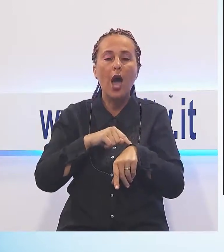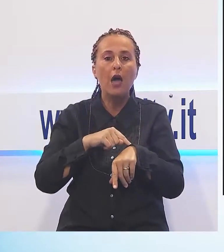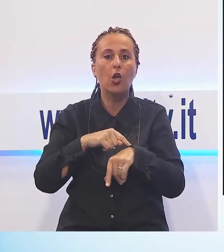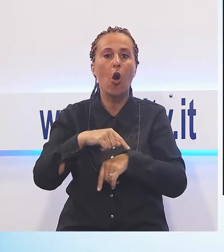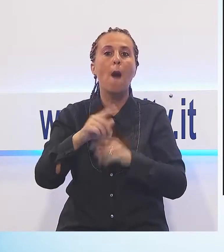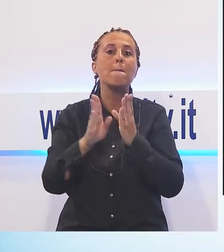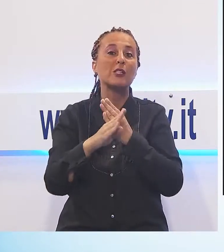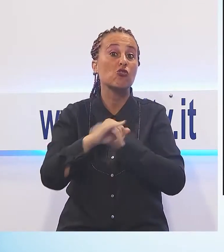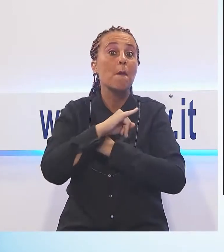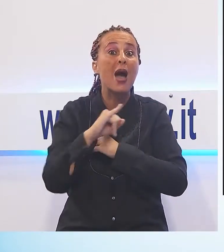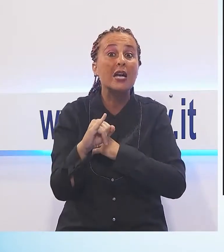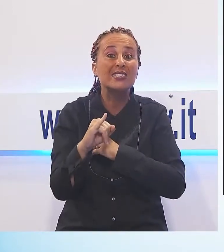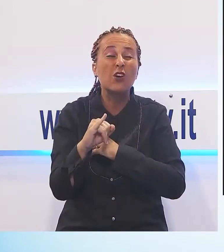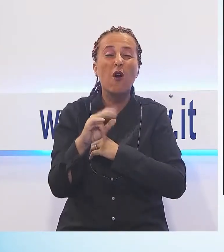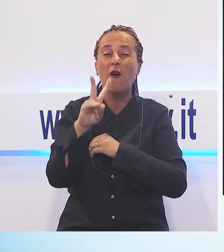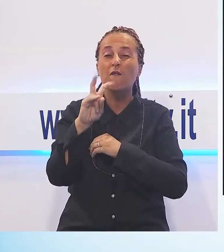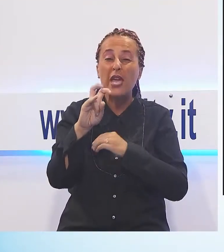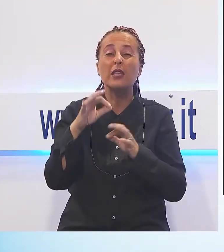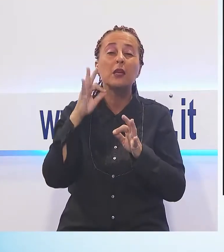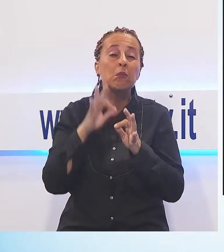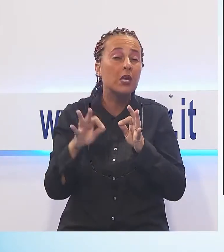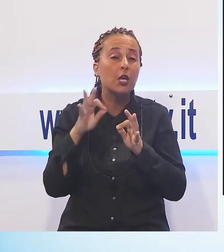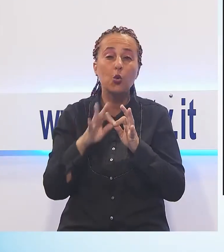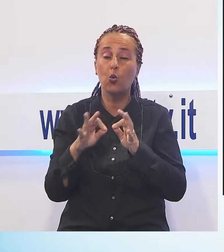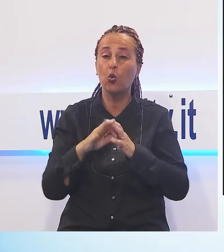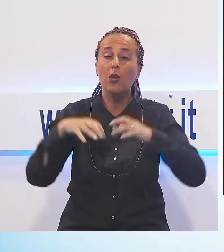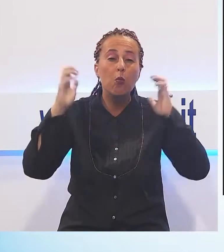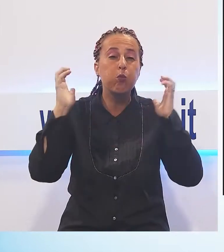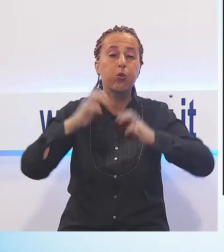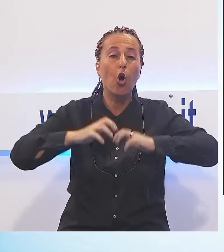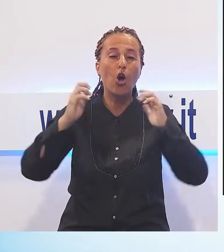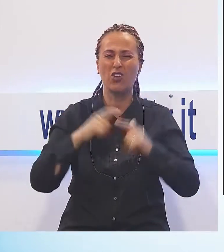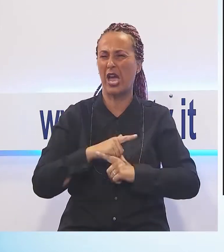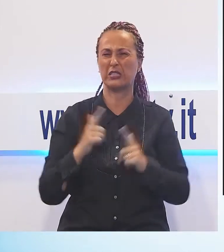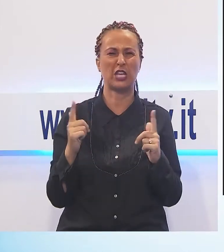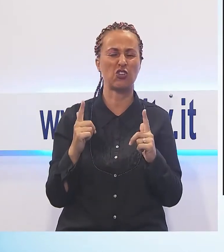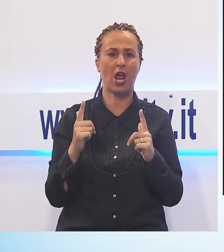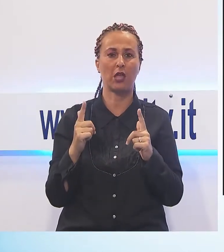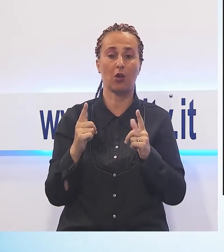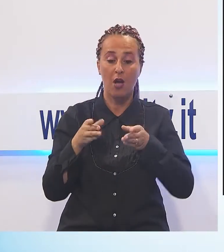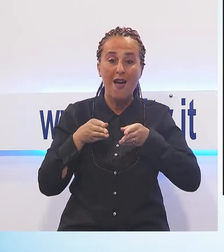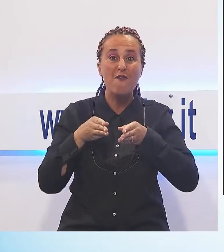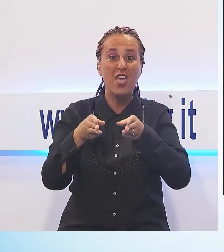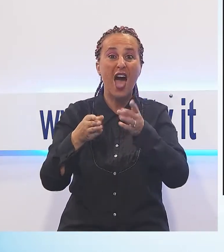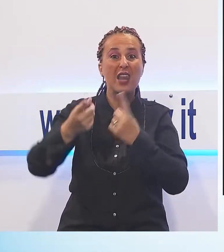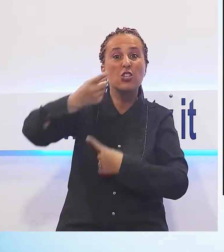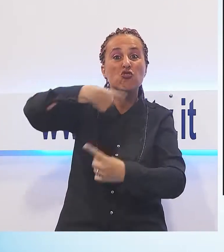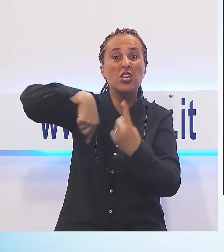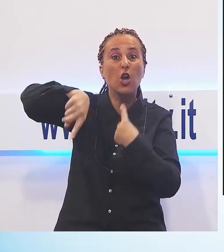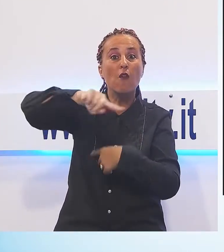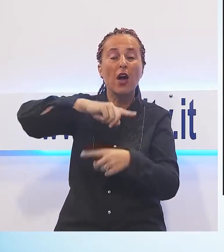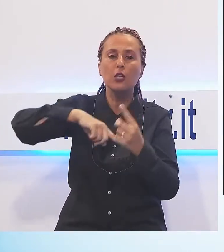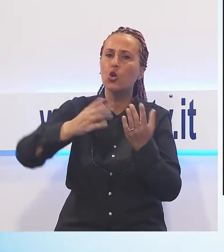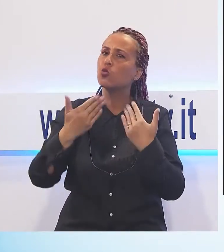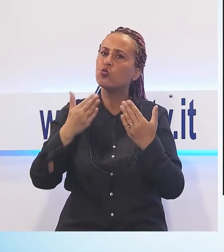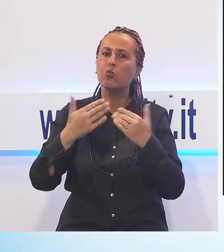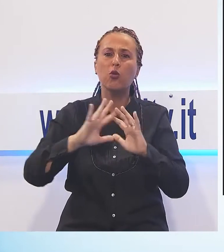città di Lucca. 20 minuti in cui la pioggia è stata a dir poco battente, i viali della circonvallazione come vediamo si sono subito